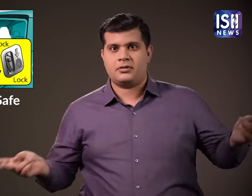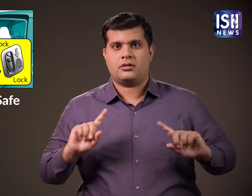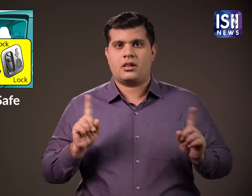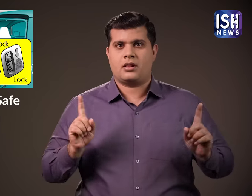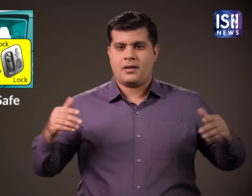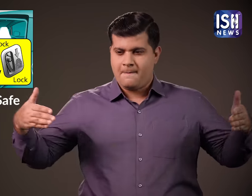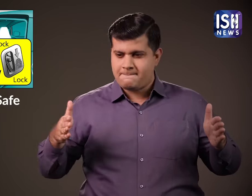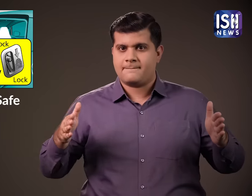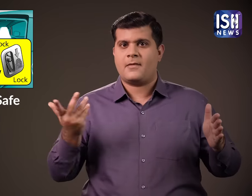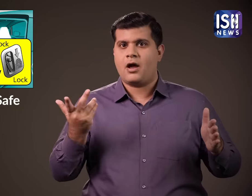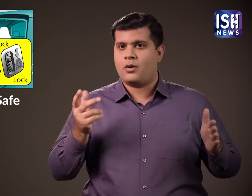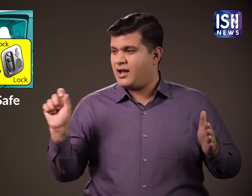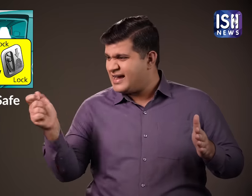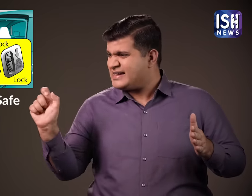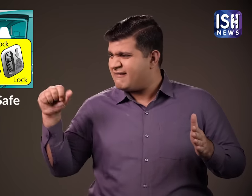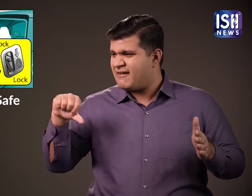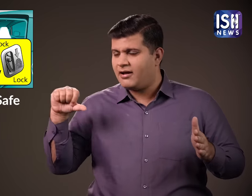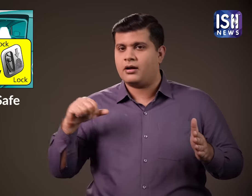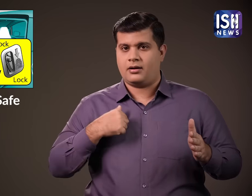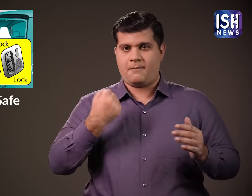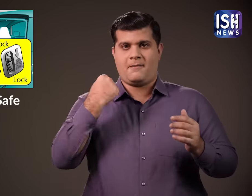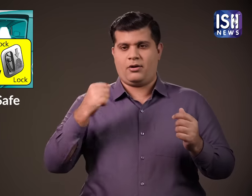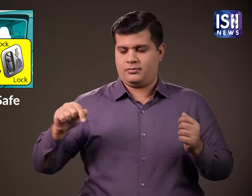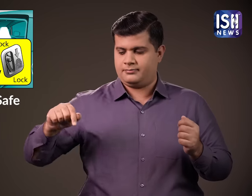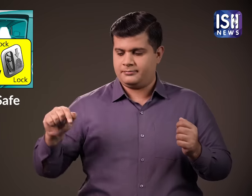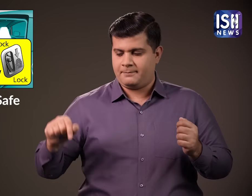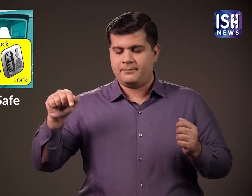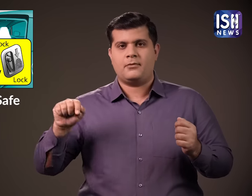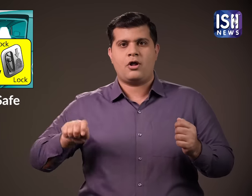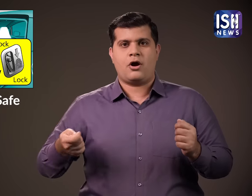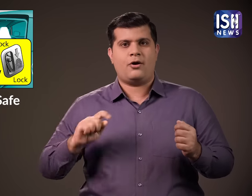खोलने से रोकने के लिए होता है लॉक का नियंदरन कार्चालक के पास होता है हम सब जानते है